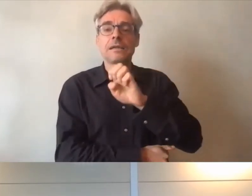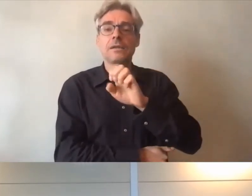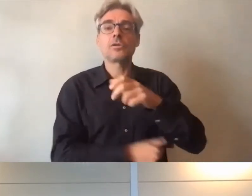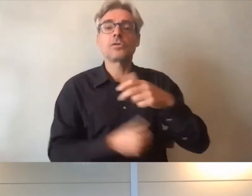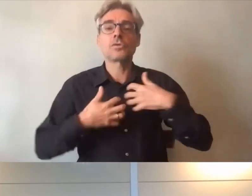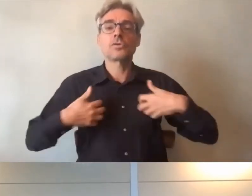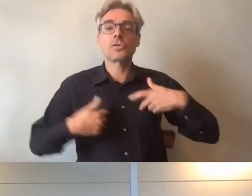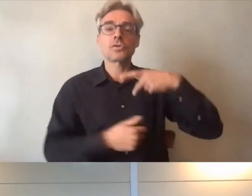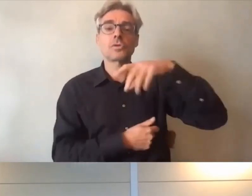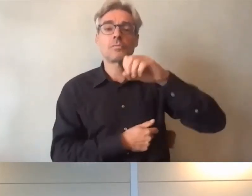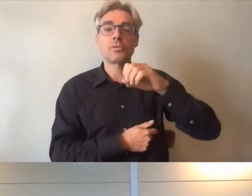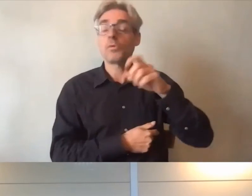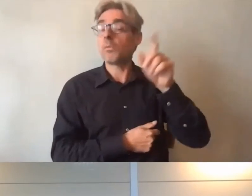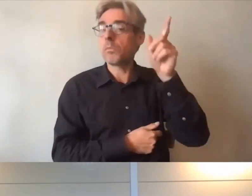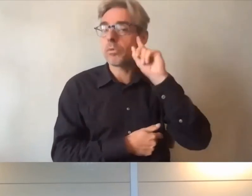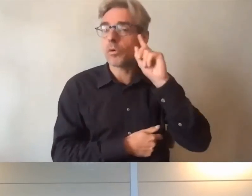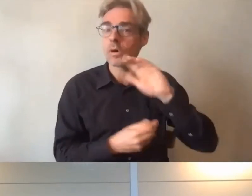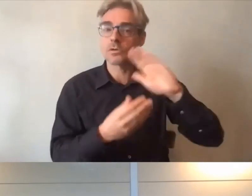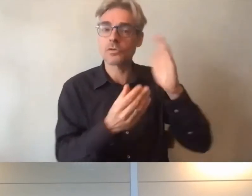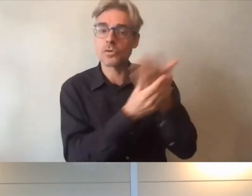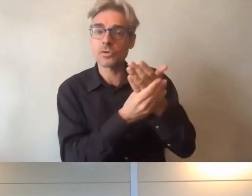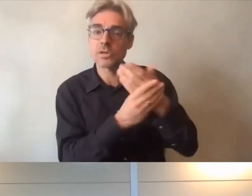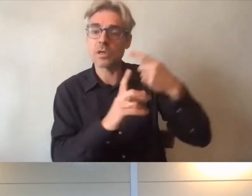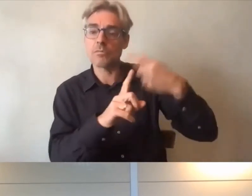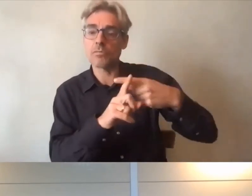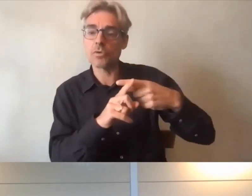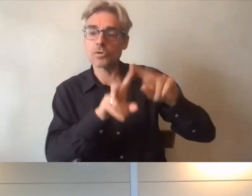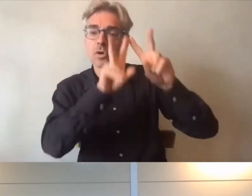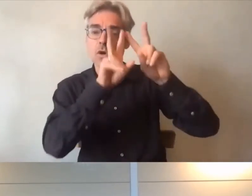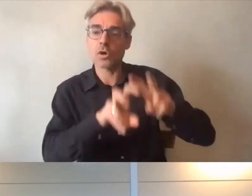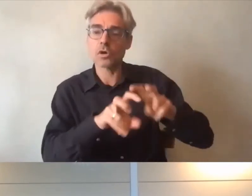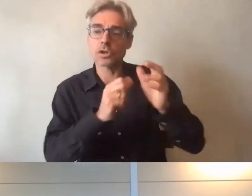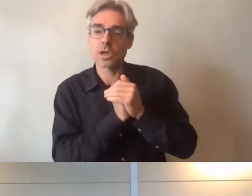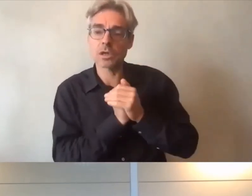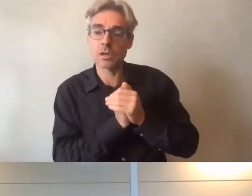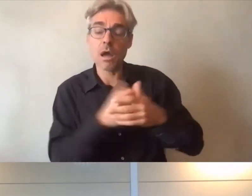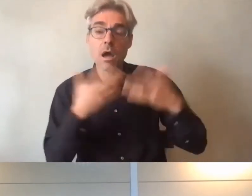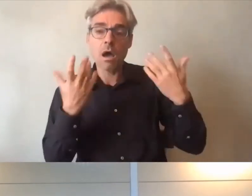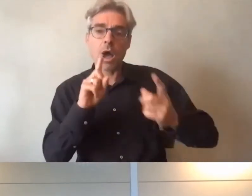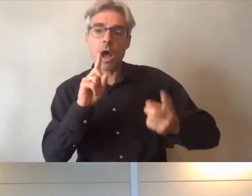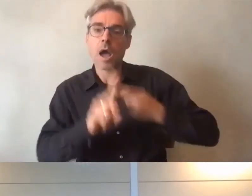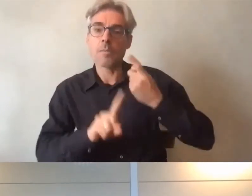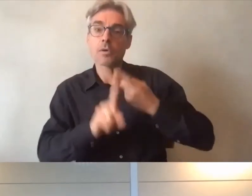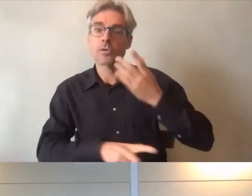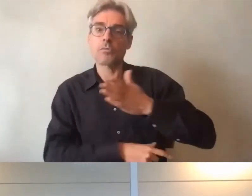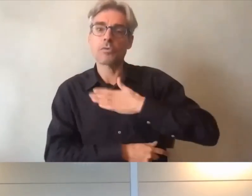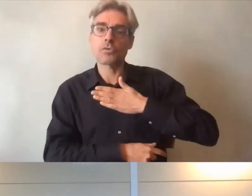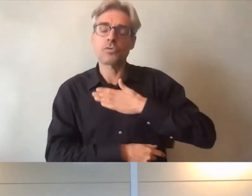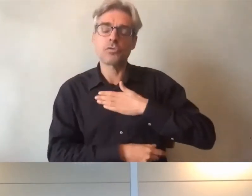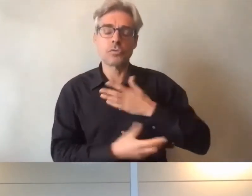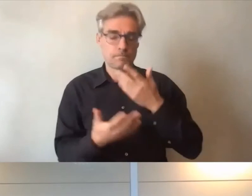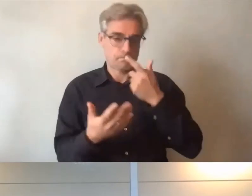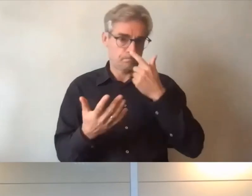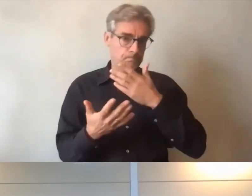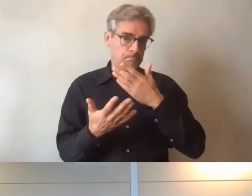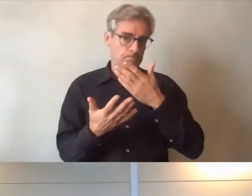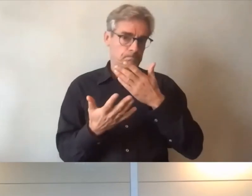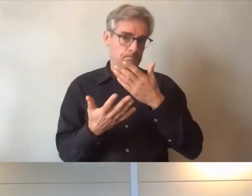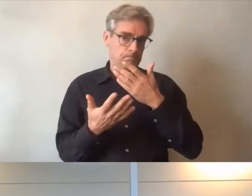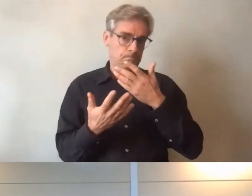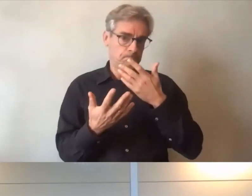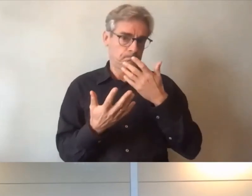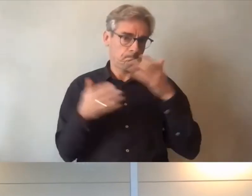ce dossier et cette recherche nous semble extraordinairement importante elle est je vous l'ai dit au cœur de nos